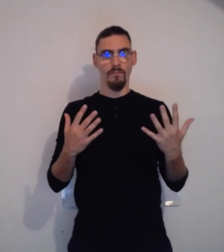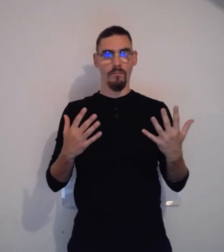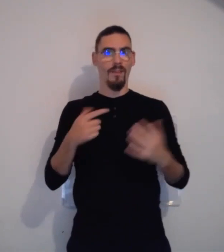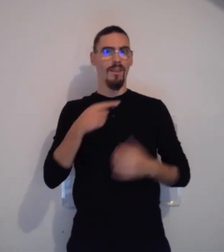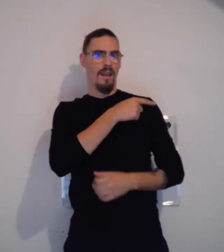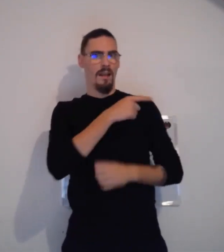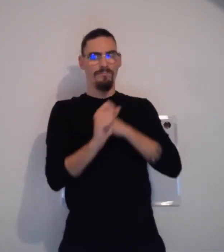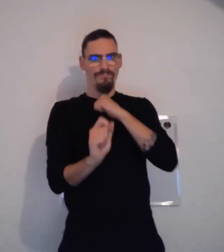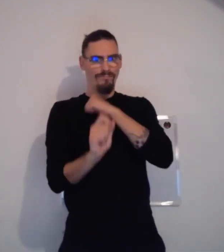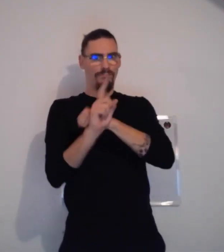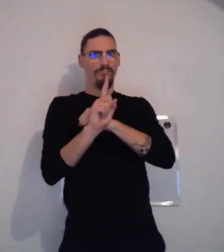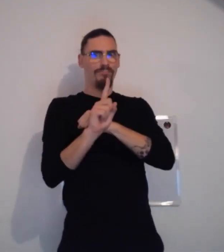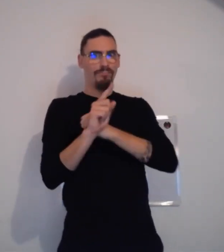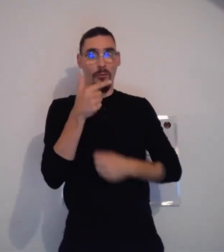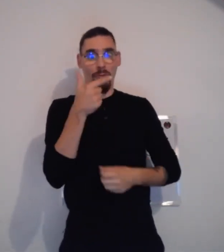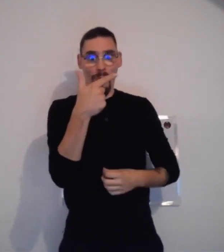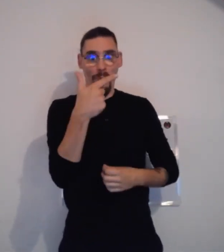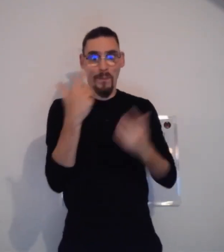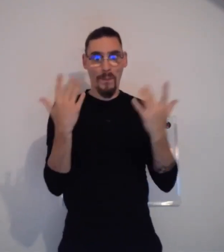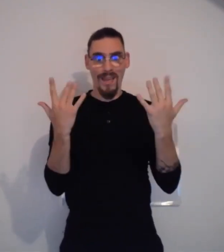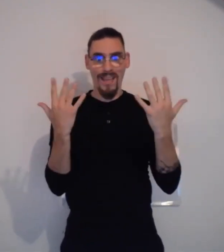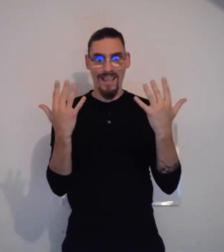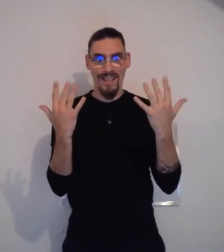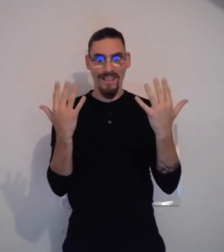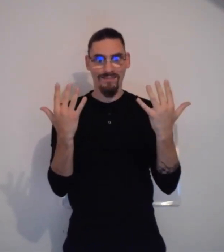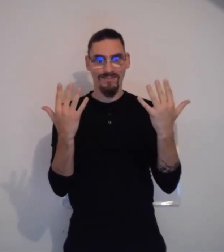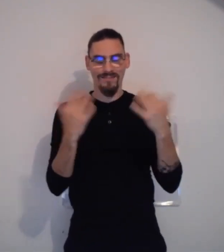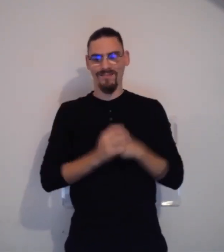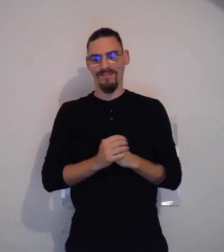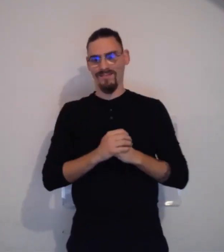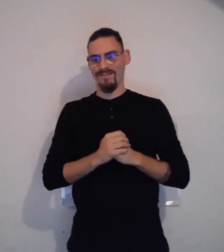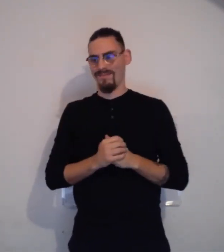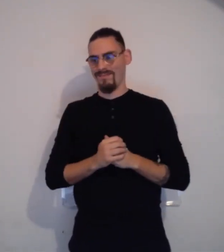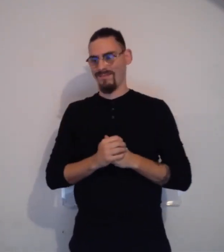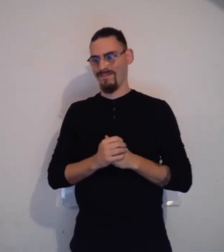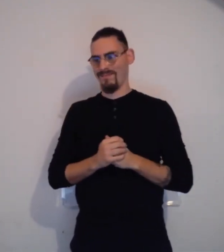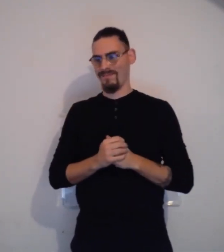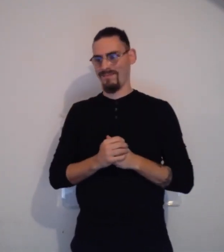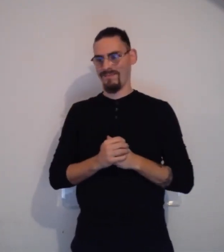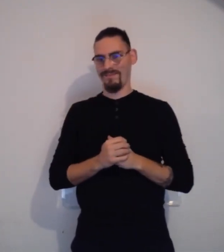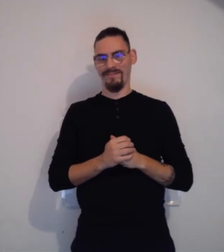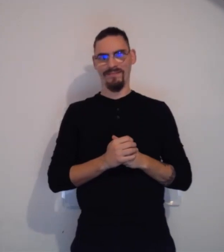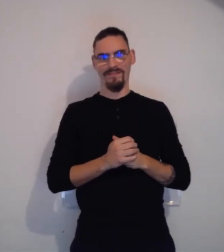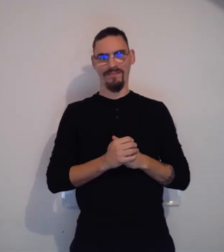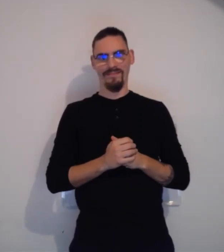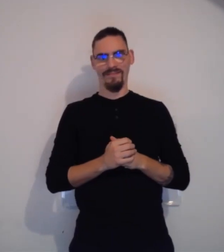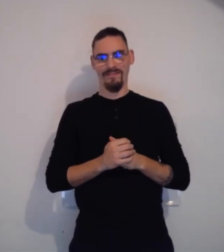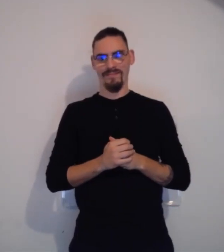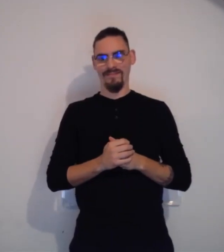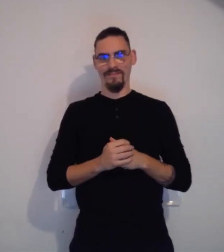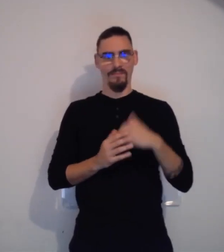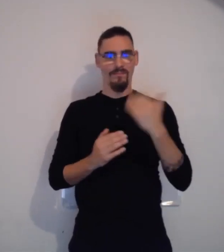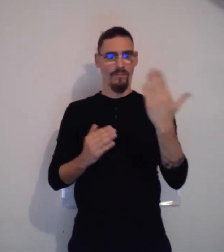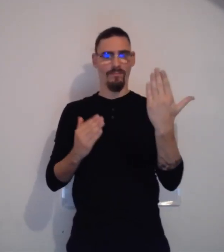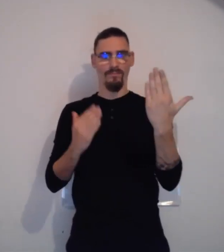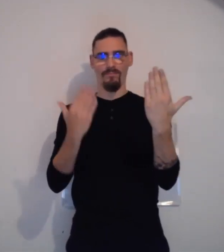C'est le mot « pardon ». Alors, « pardon », c'est un signe qui va se faire avec les deux mains.